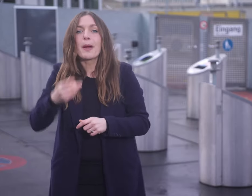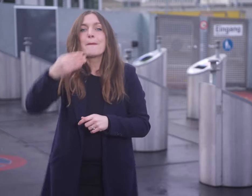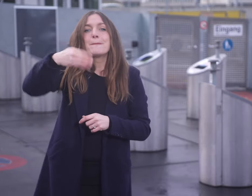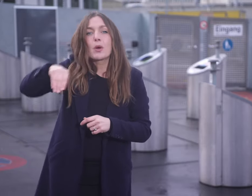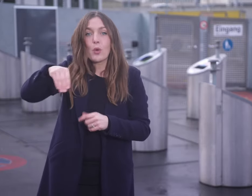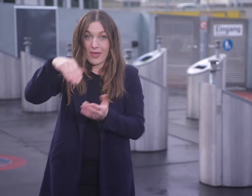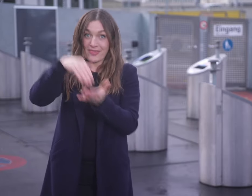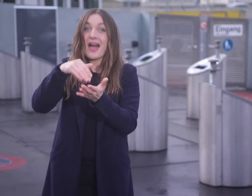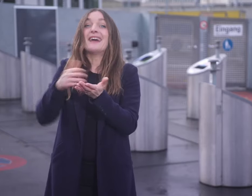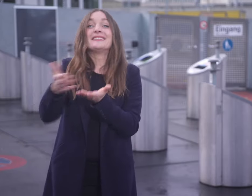entsorgen.